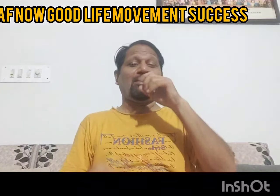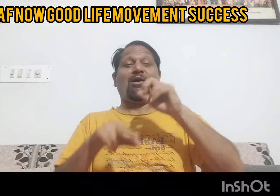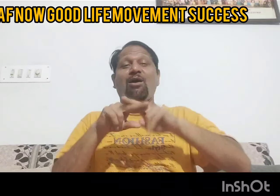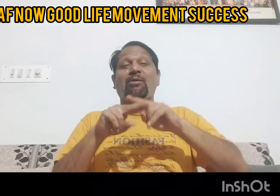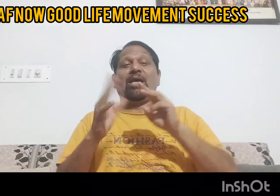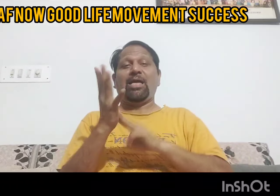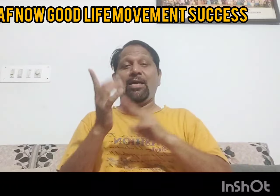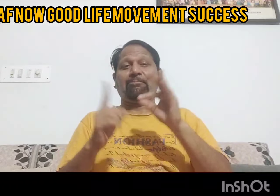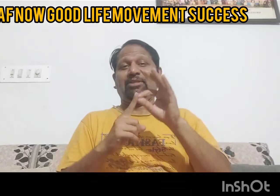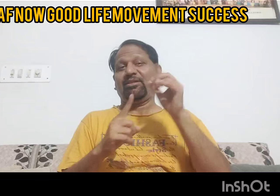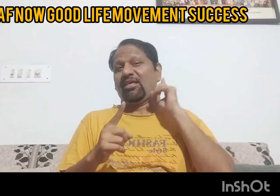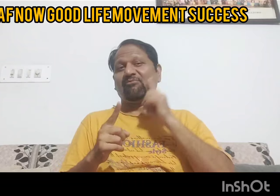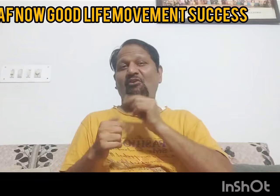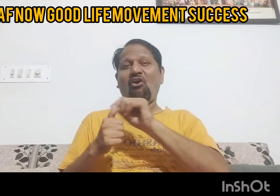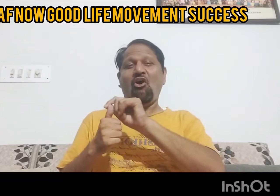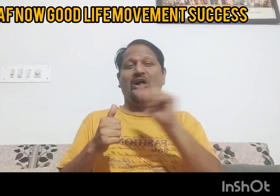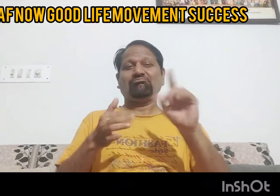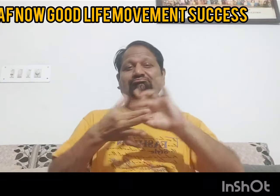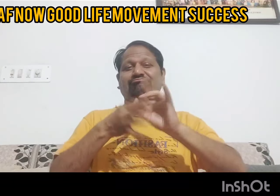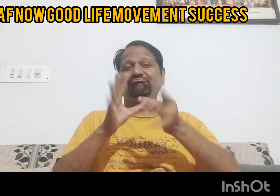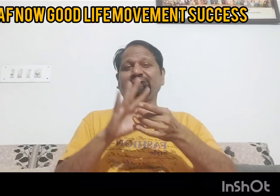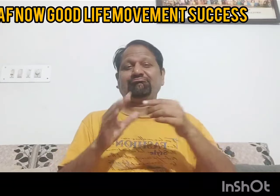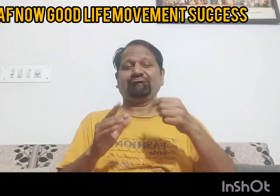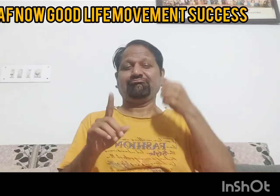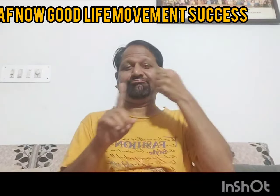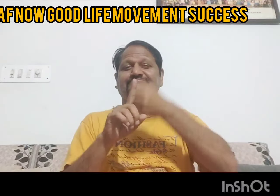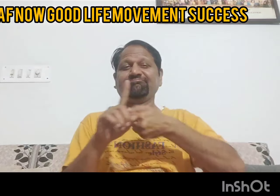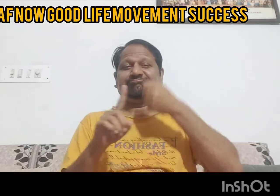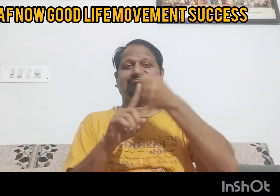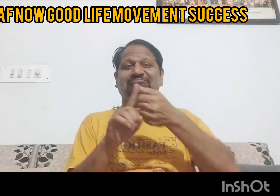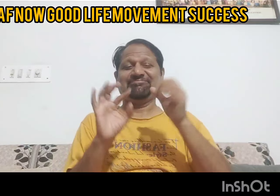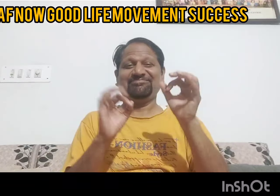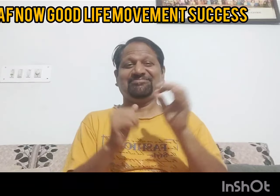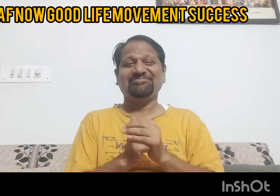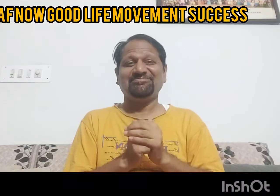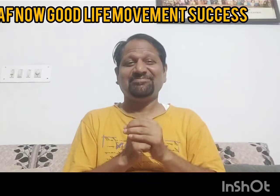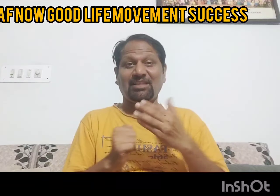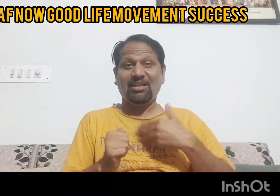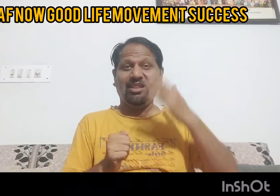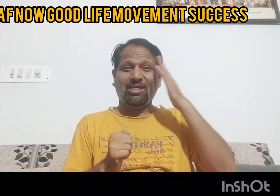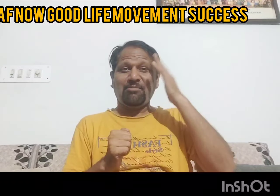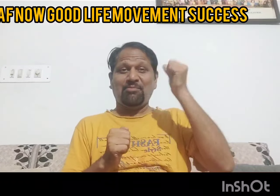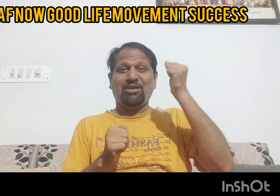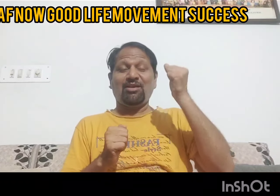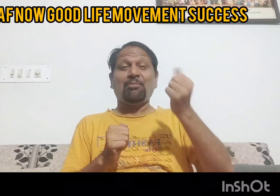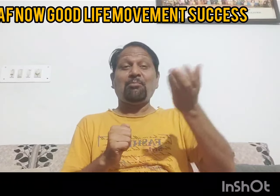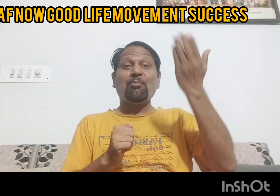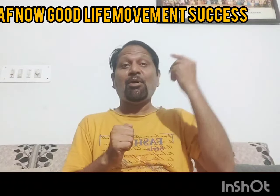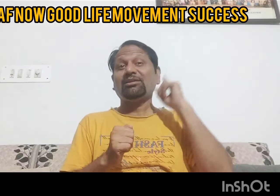हमें गर्व है मद्प्रदेश के सभी मुखबधिर समुदाय के उपर दिव्यांग जनों के उपर